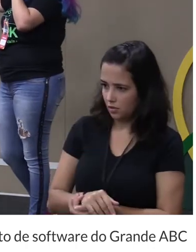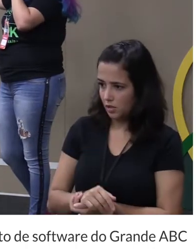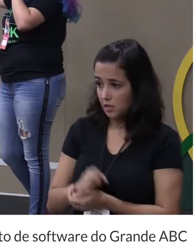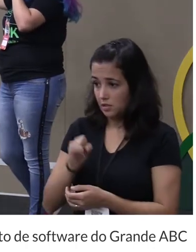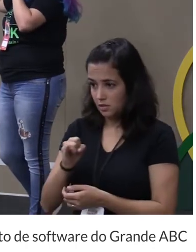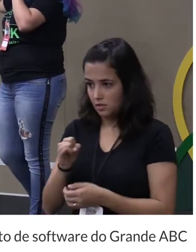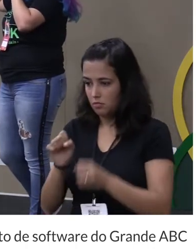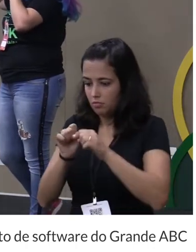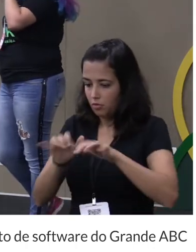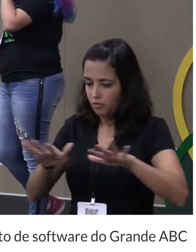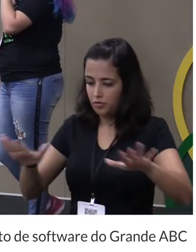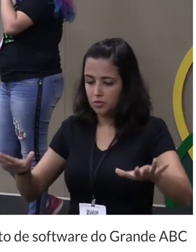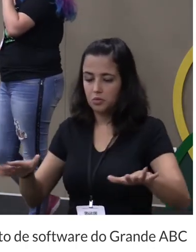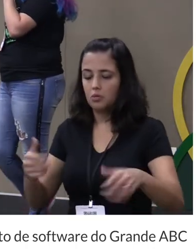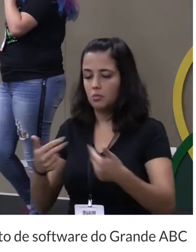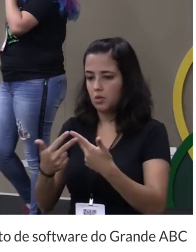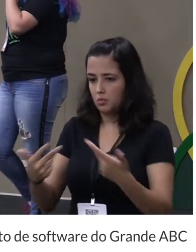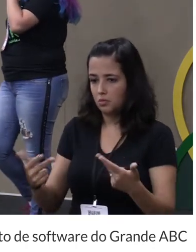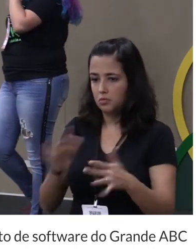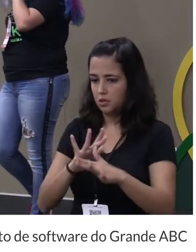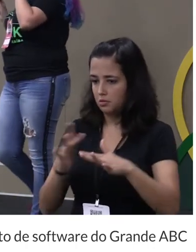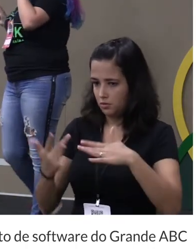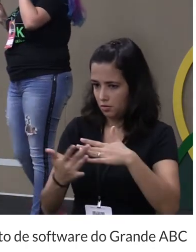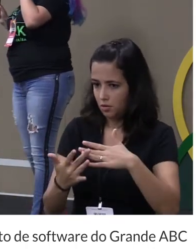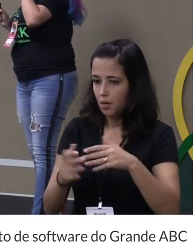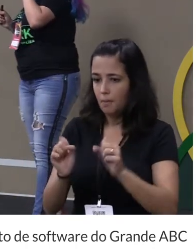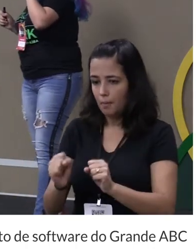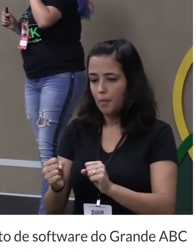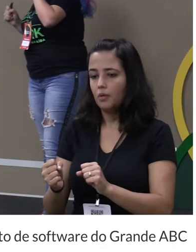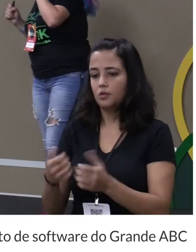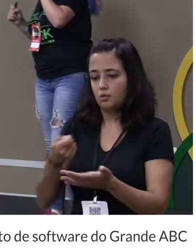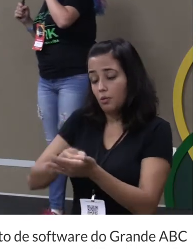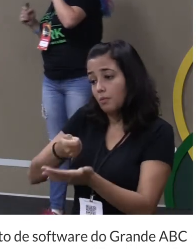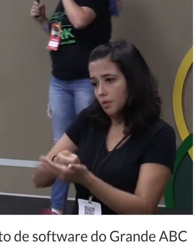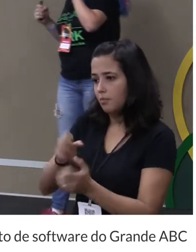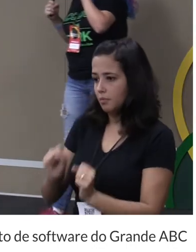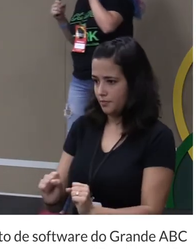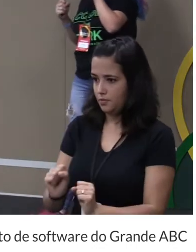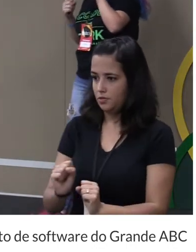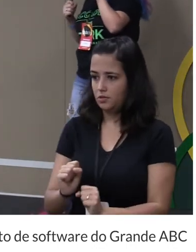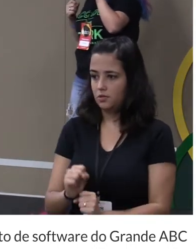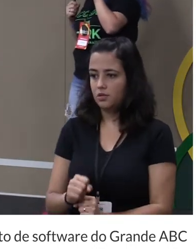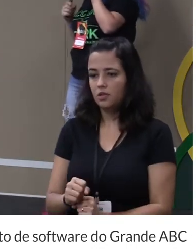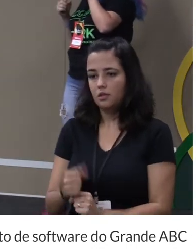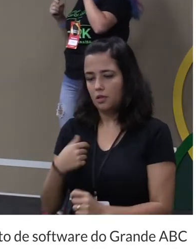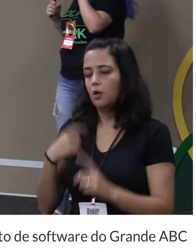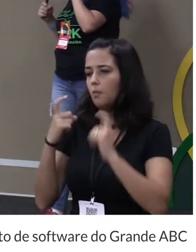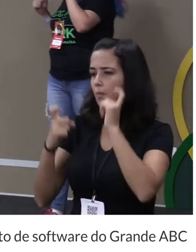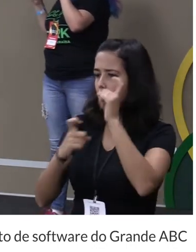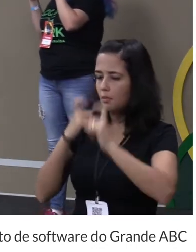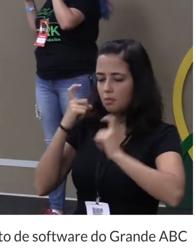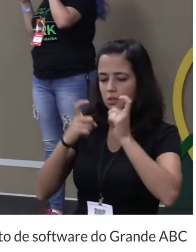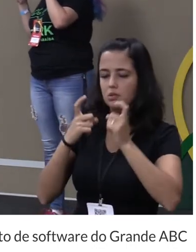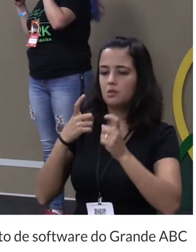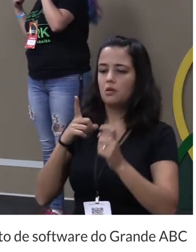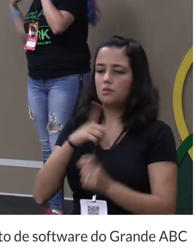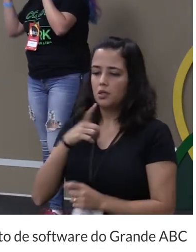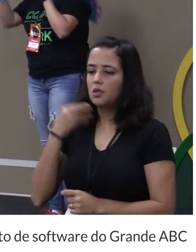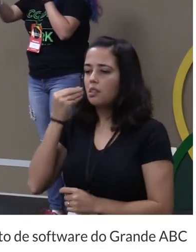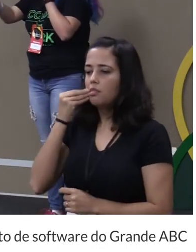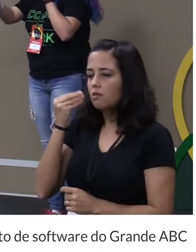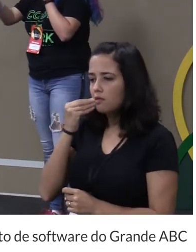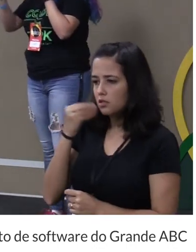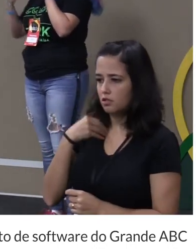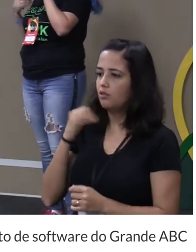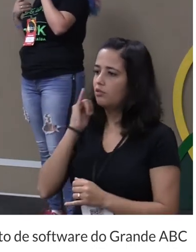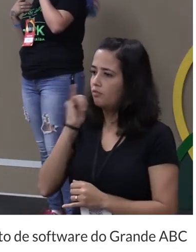verem eu divulgando no Twitter um componente novo pode me cobrar que eu sério eu me preocupo bastante com isso e eu